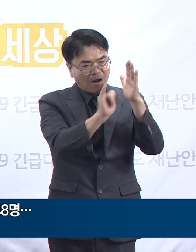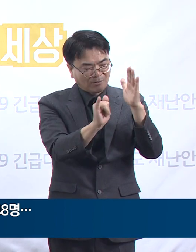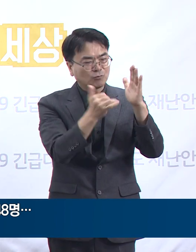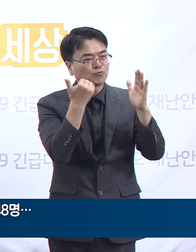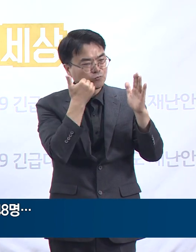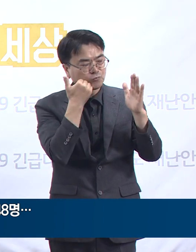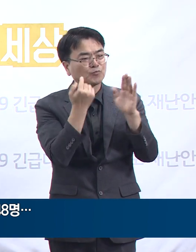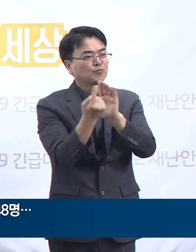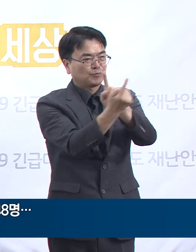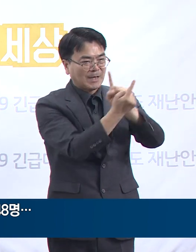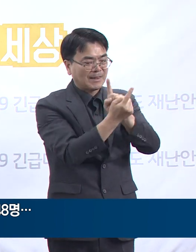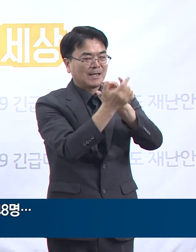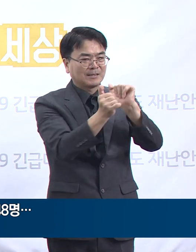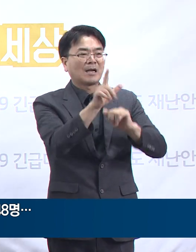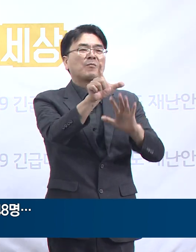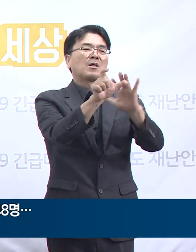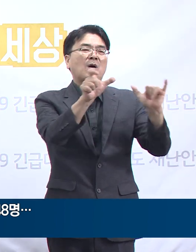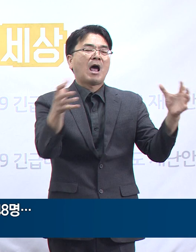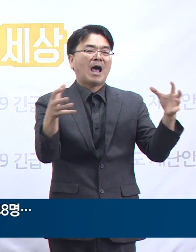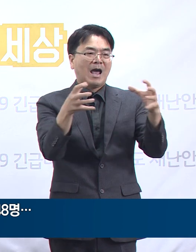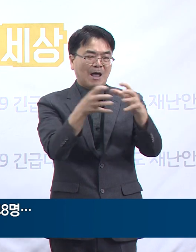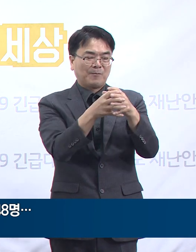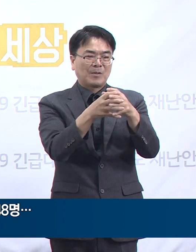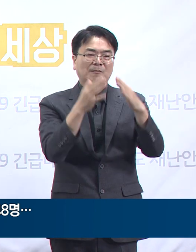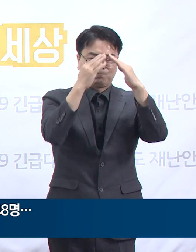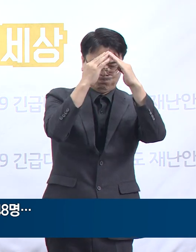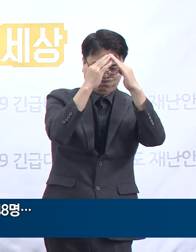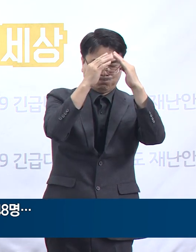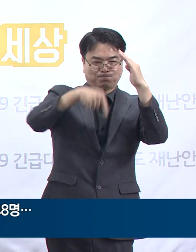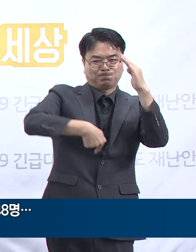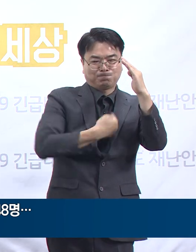격리하고 15명을 능동 감시 중입니다.